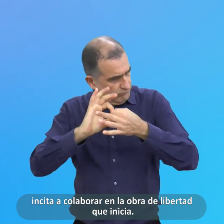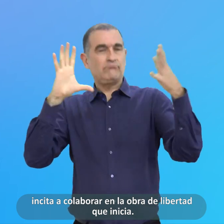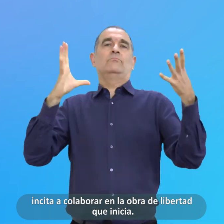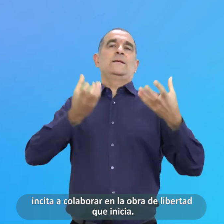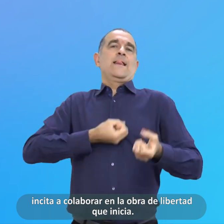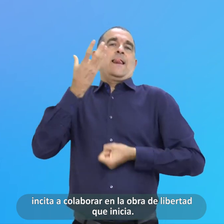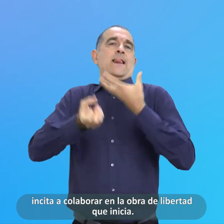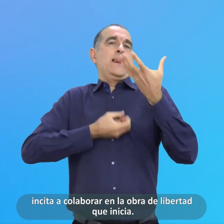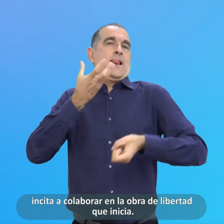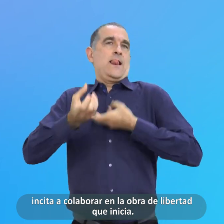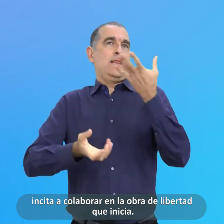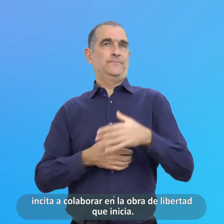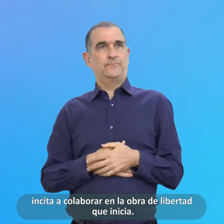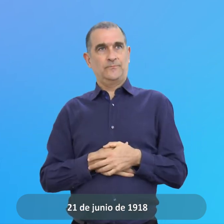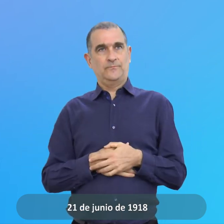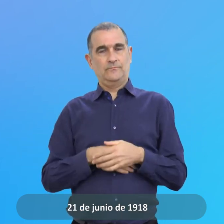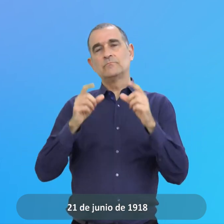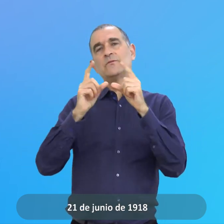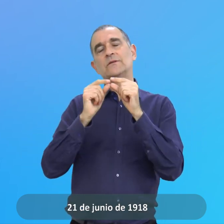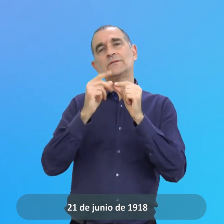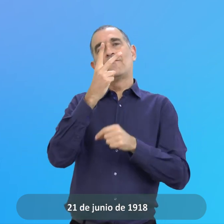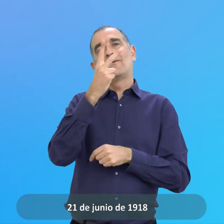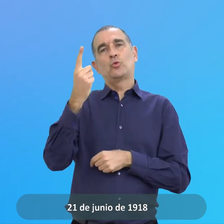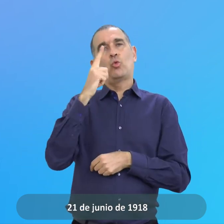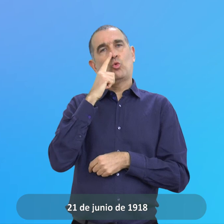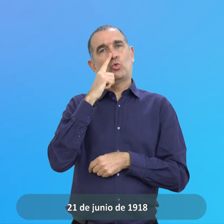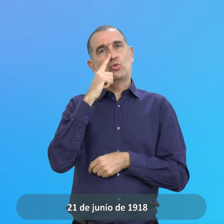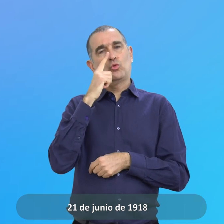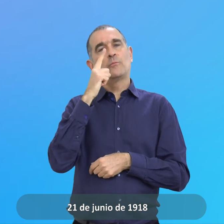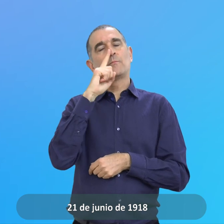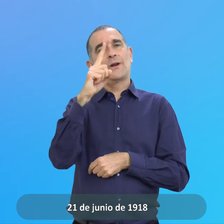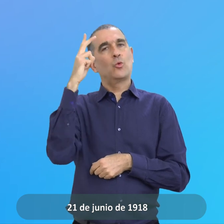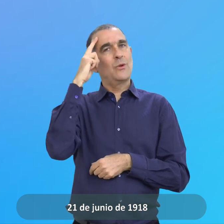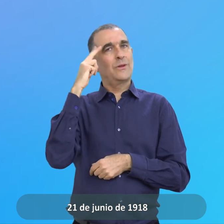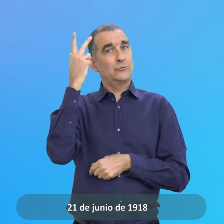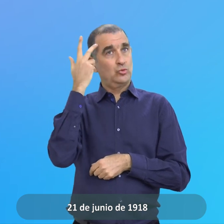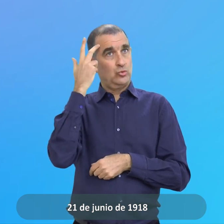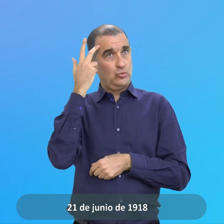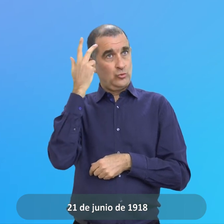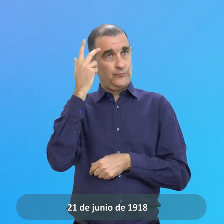Obra De Libertad Que Inicia 21 De Junio De